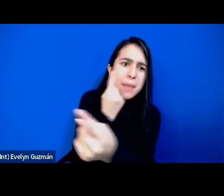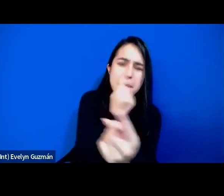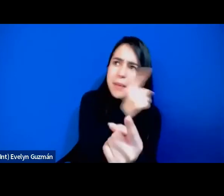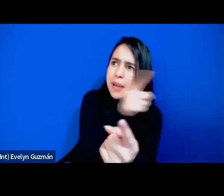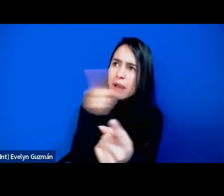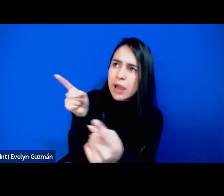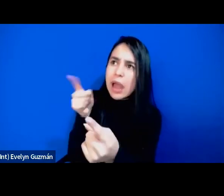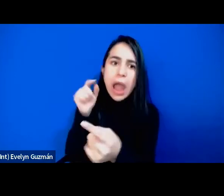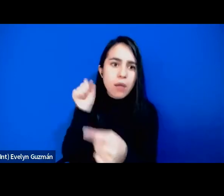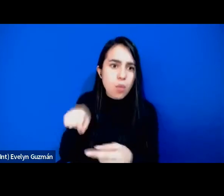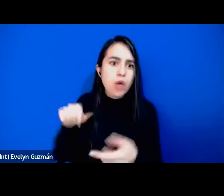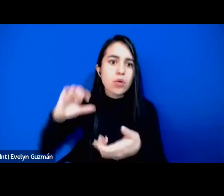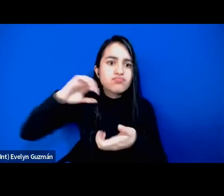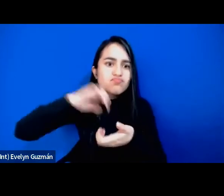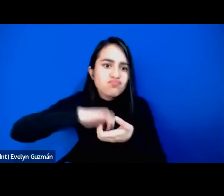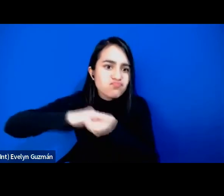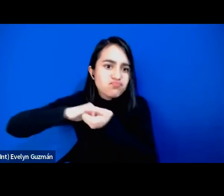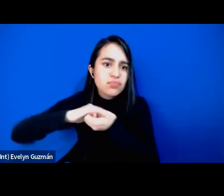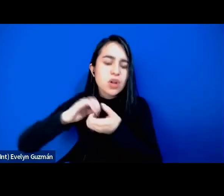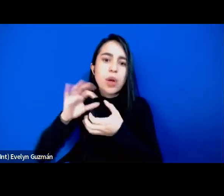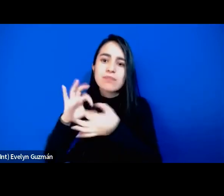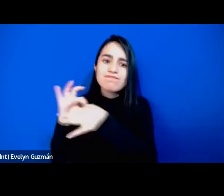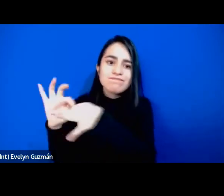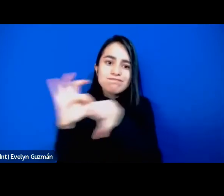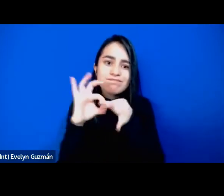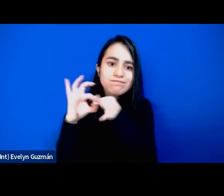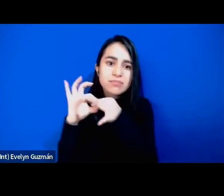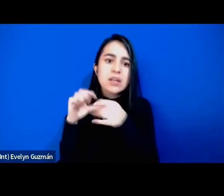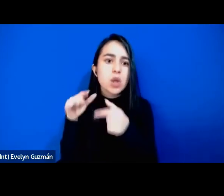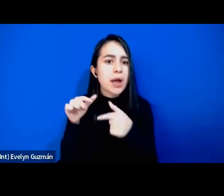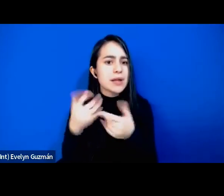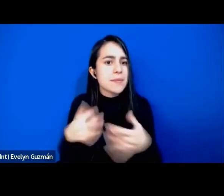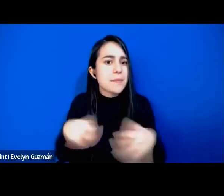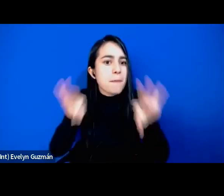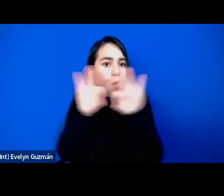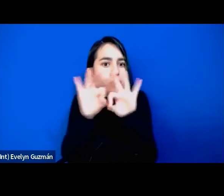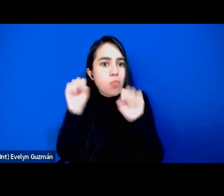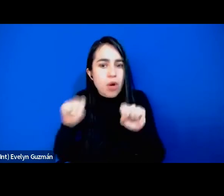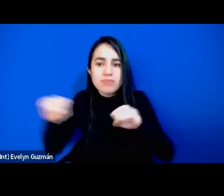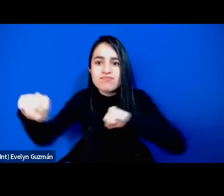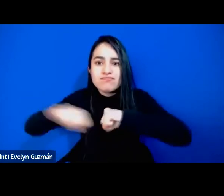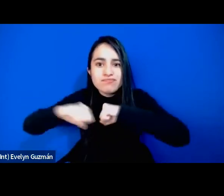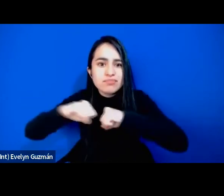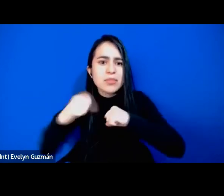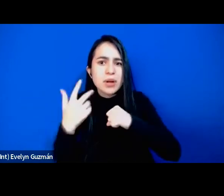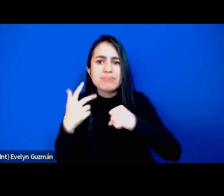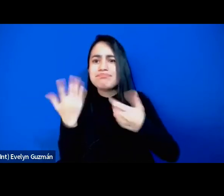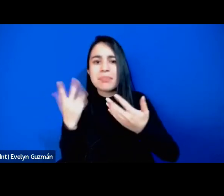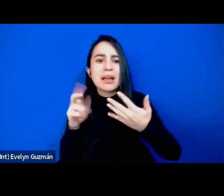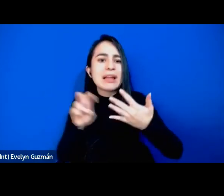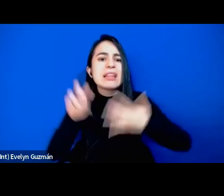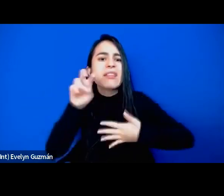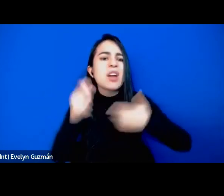solidaridades a cosas muy importantes en muchos niveles políticos vitales